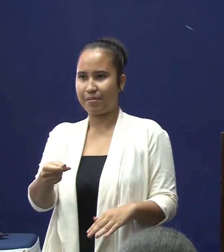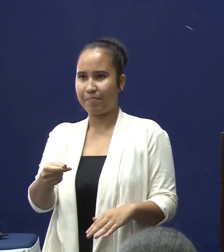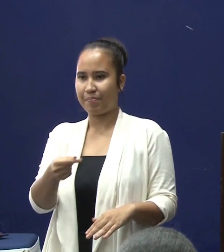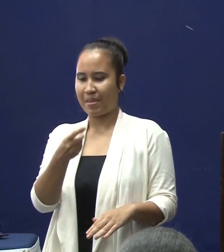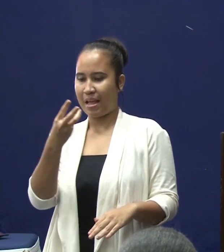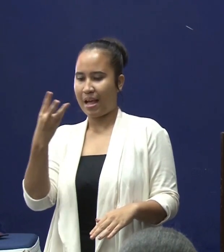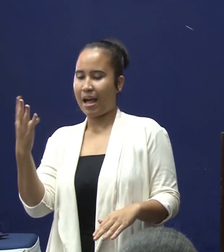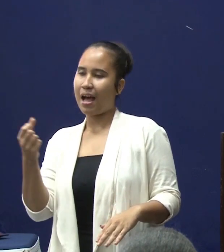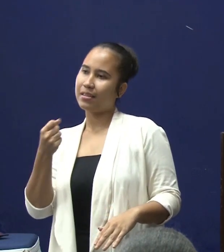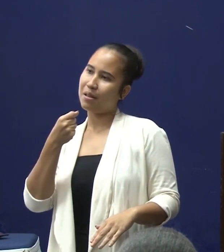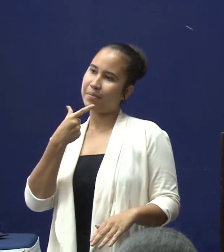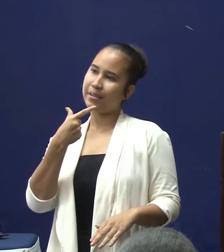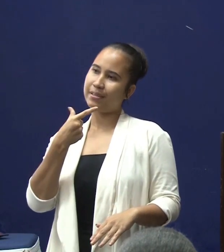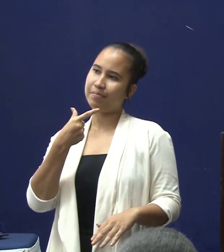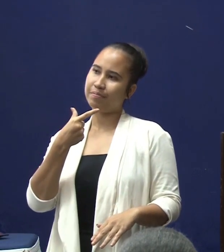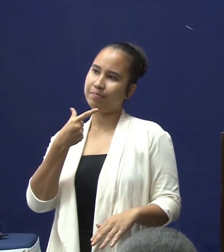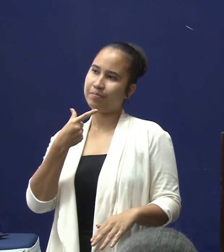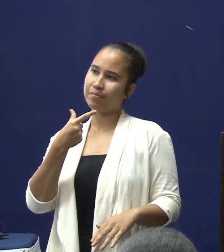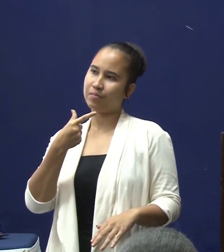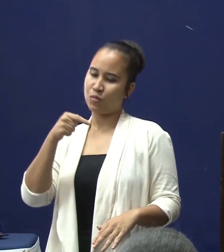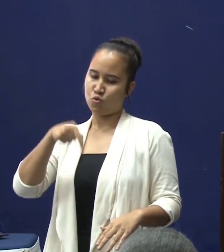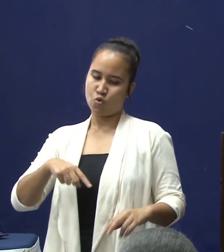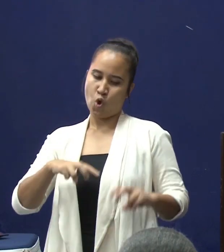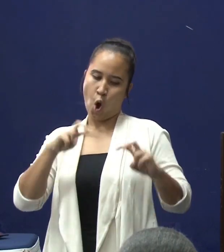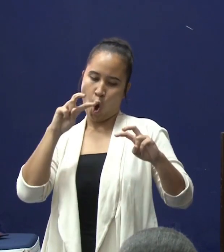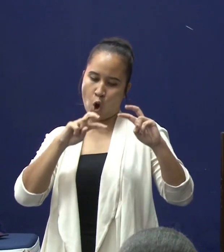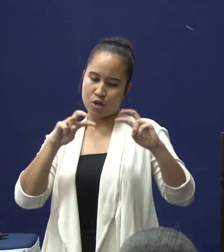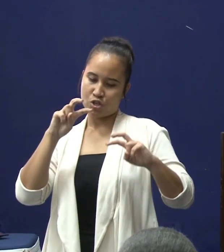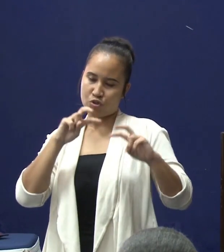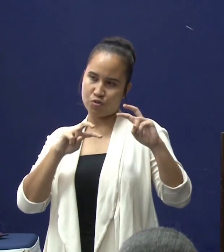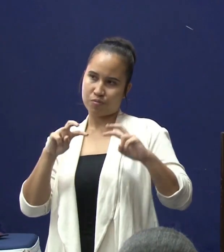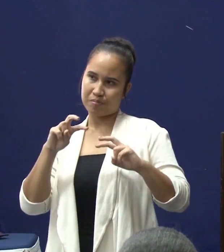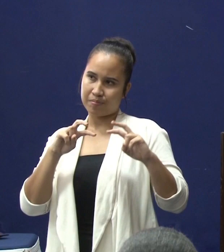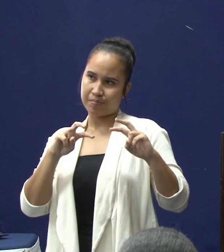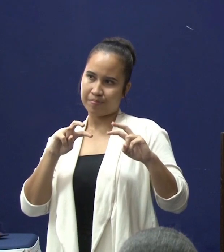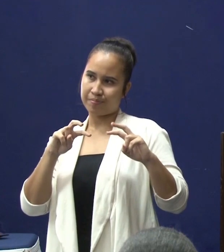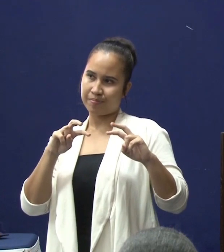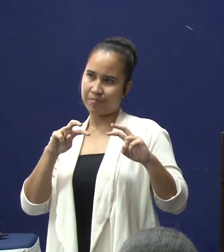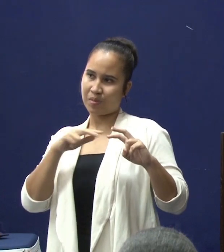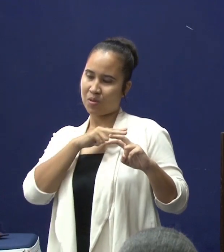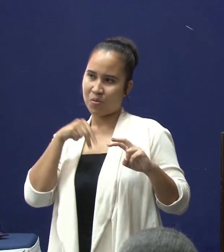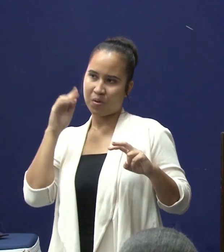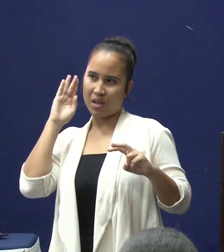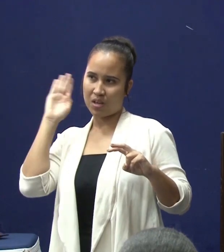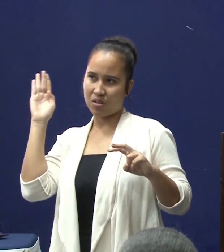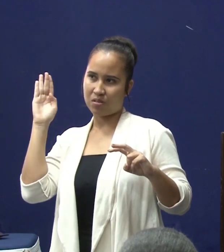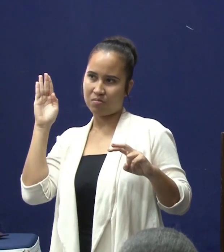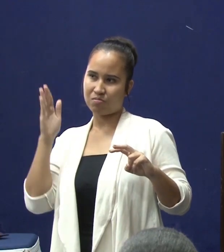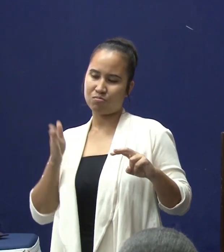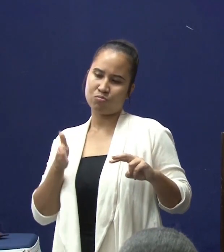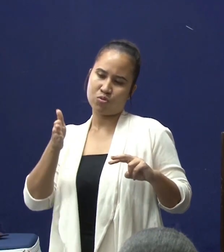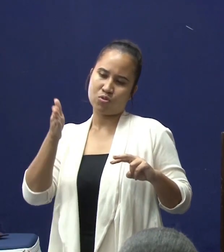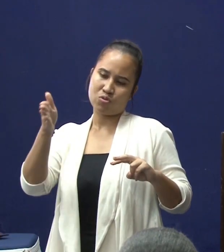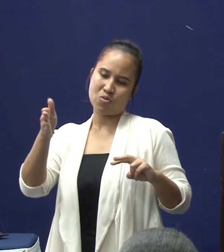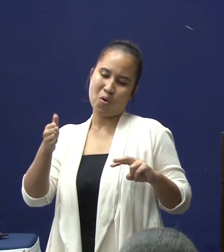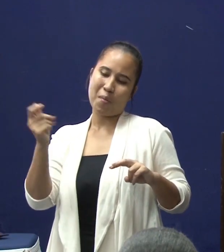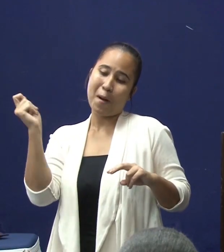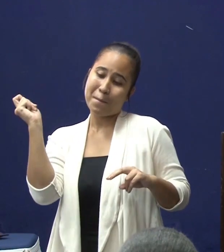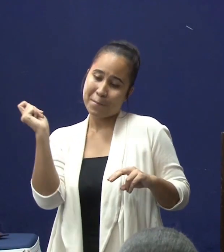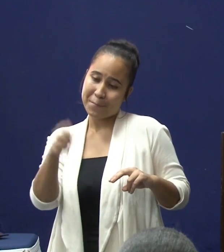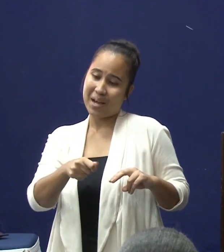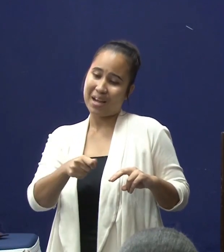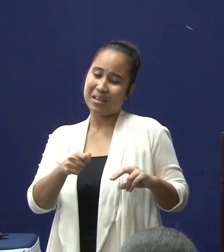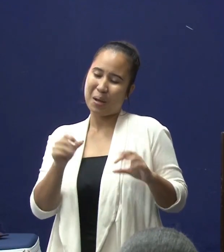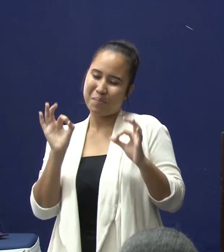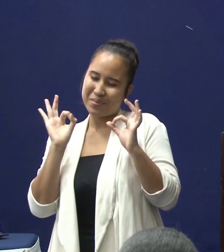nog steeds in onderzoek zijn. En daar hopen wij van dat we in de komende maanden daar